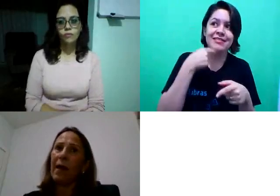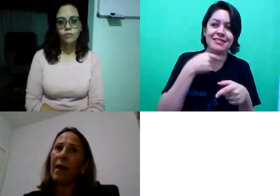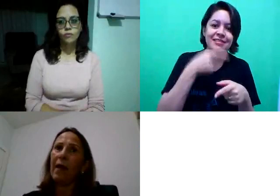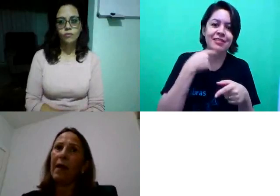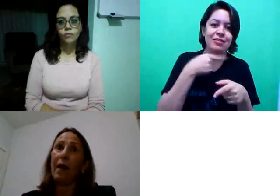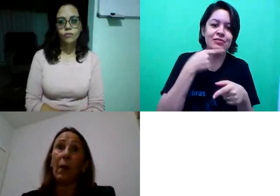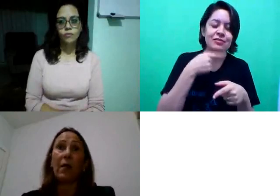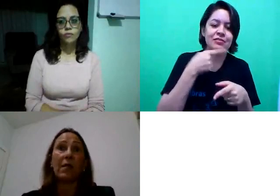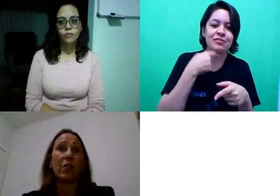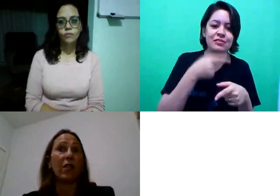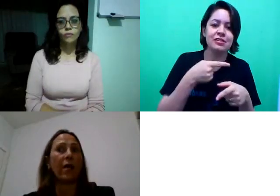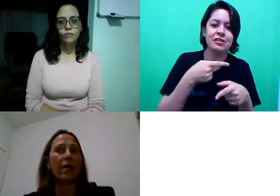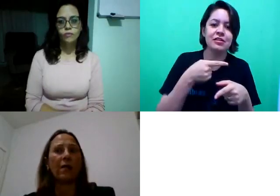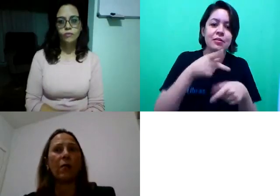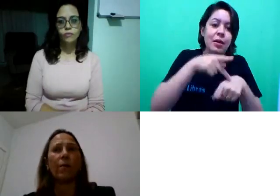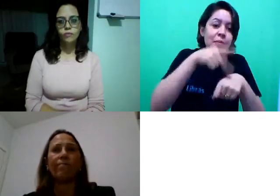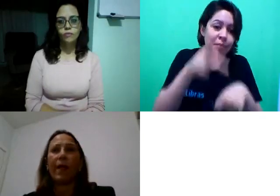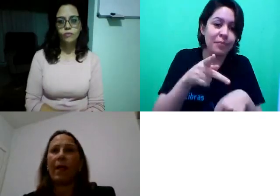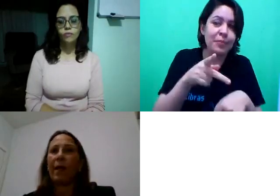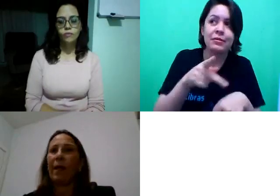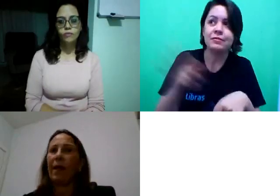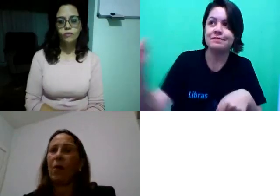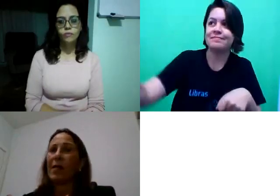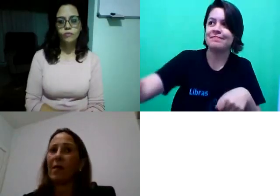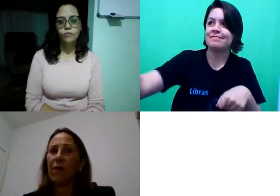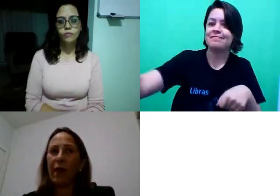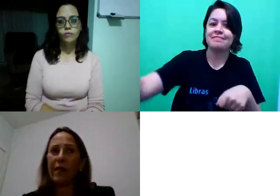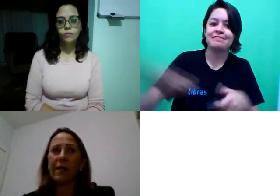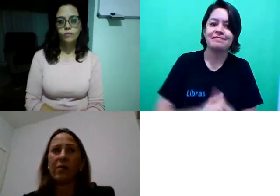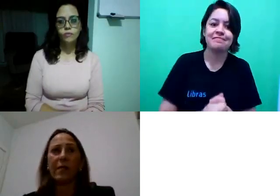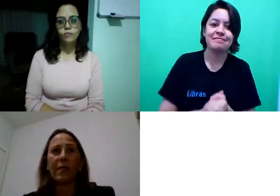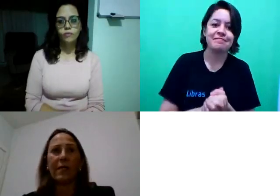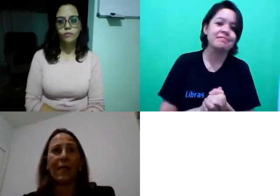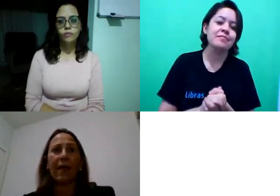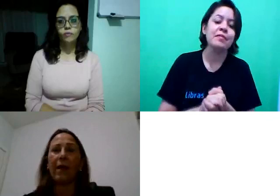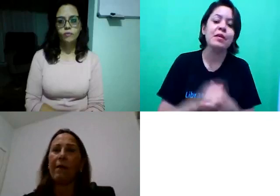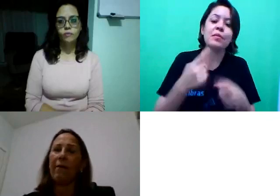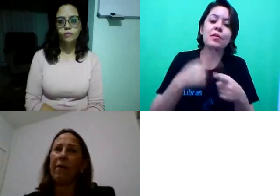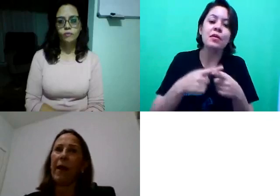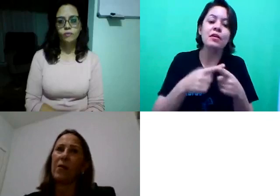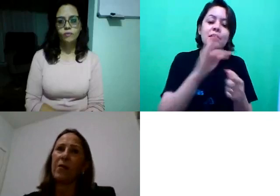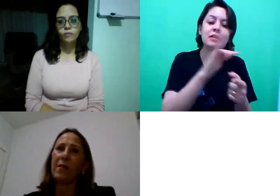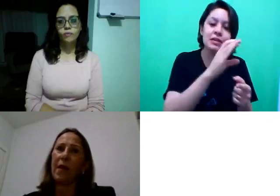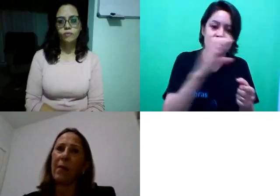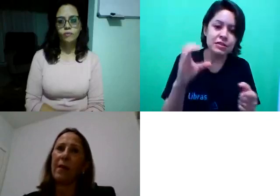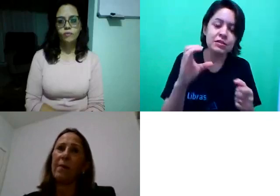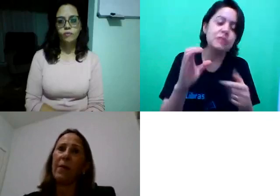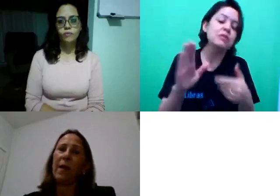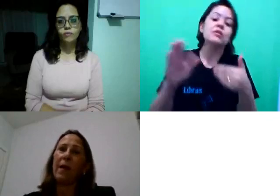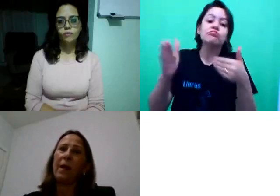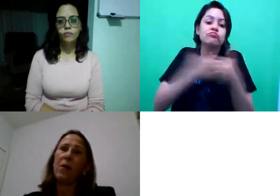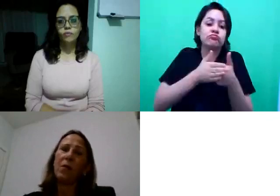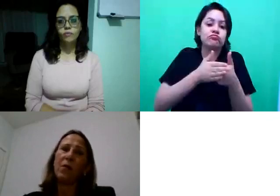a posse. chegando com as defesas do TCC, fecha o sistema,